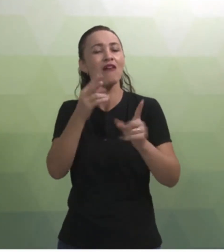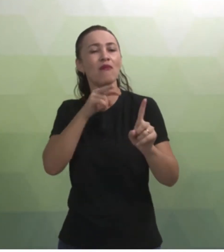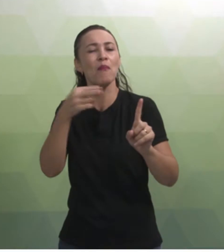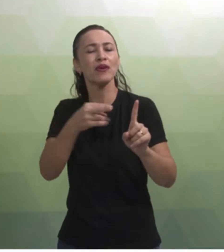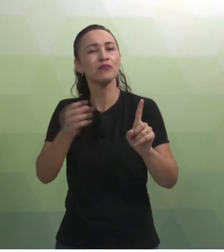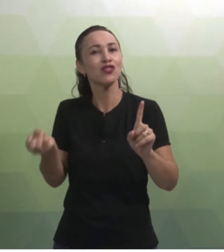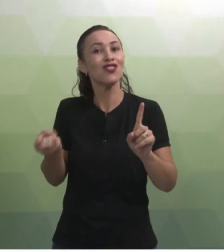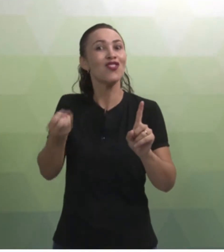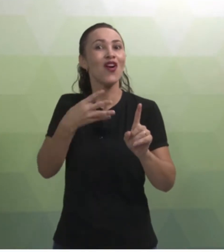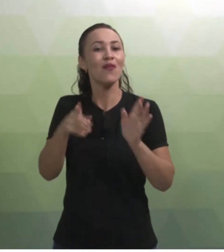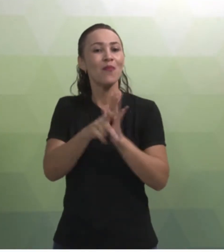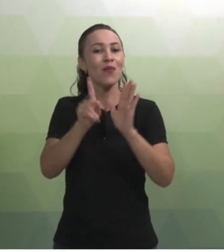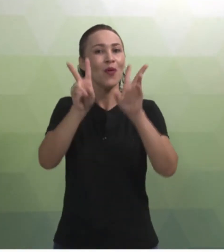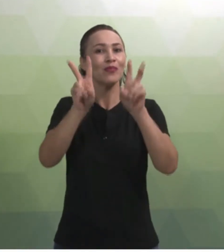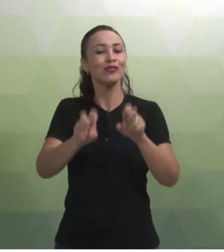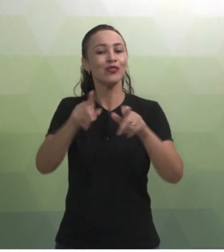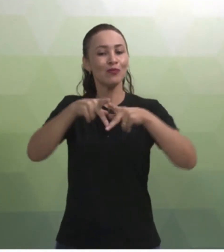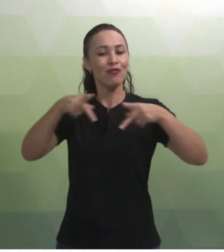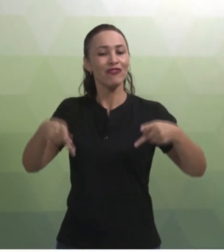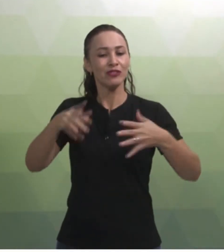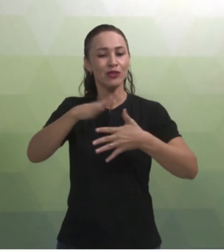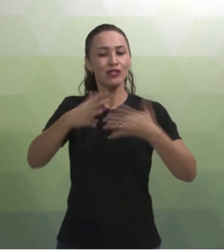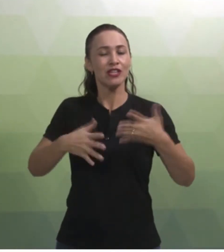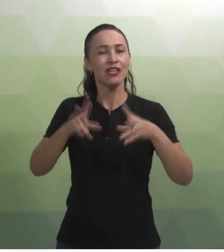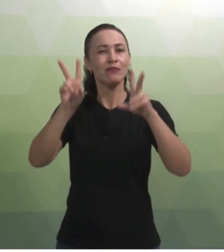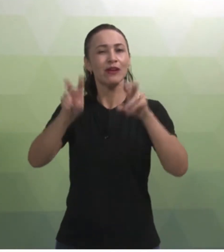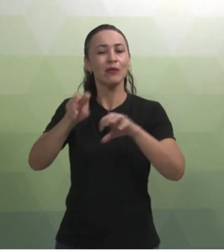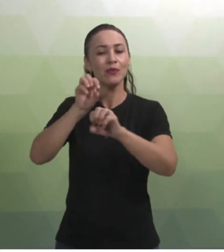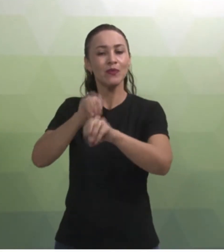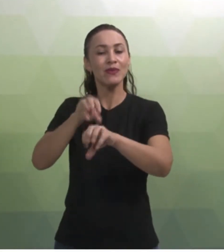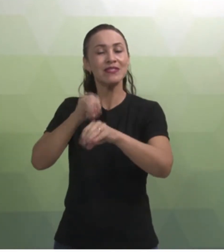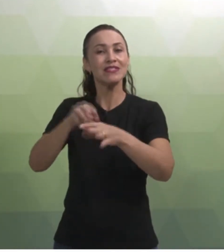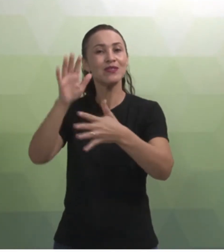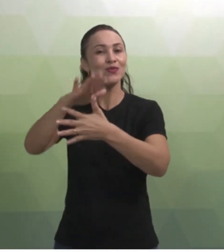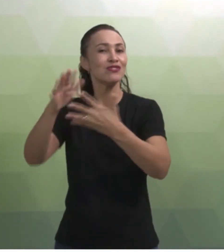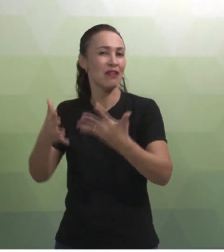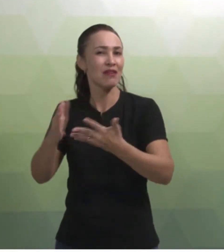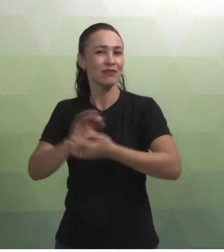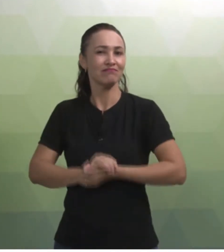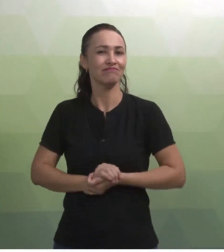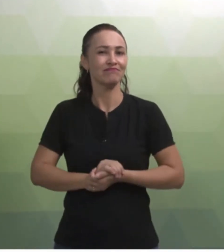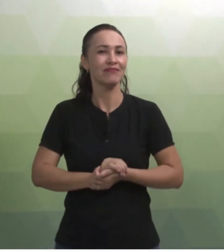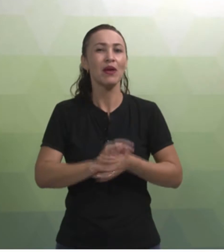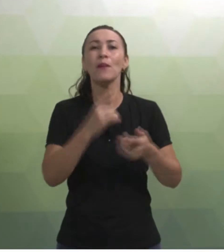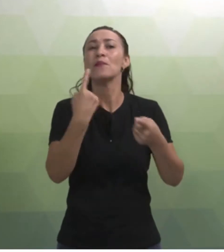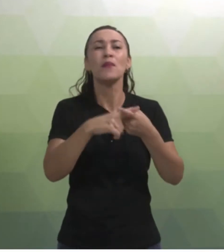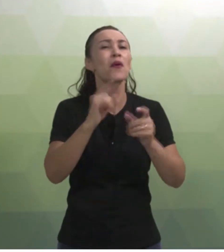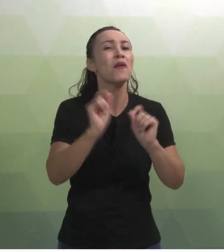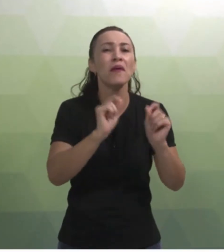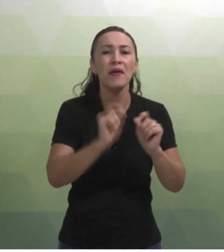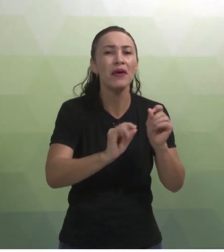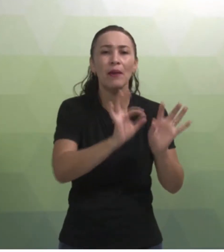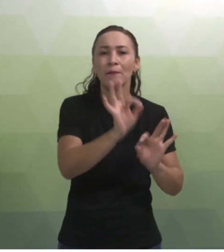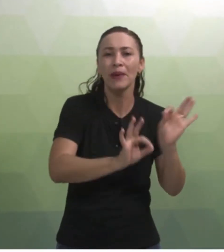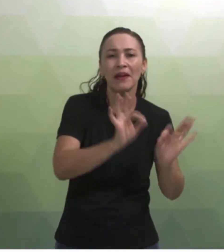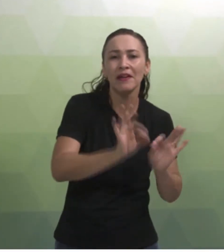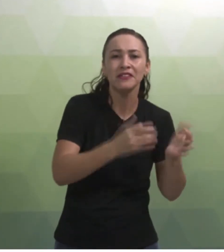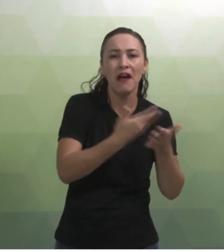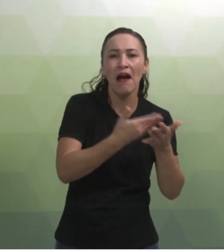visão sobre essa questão do professor de Libras, sobre o ensino de Libras, o porquê planejar, para que planejar, qual o